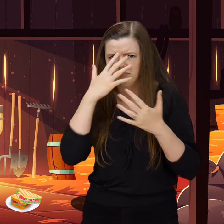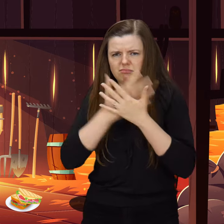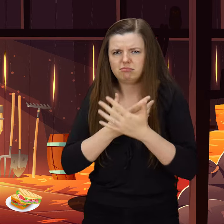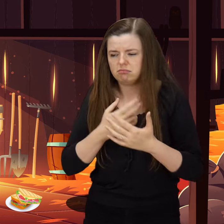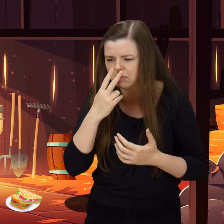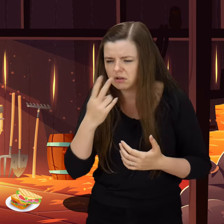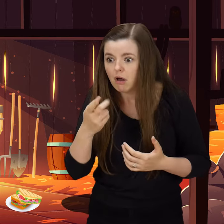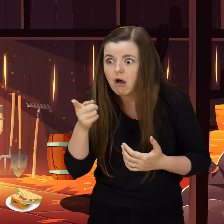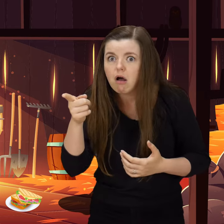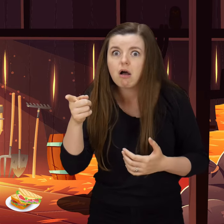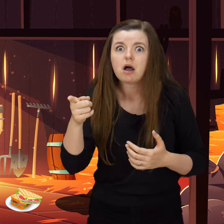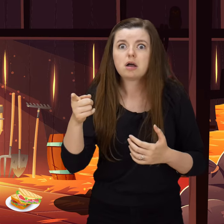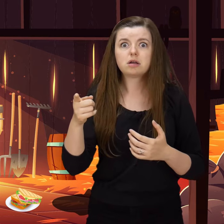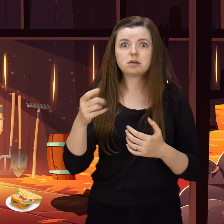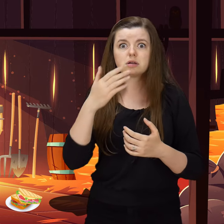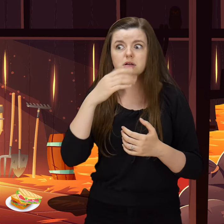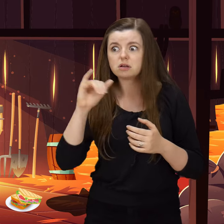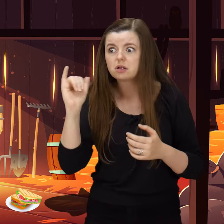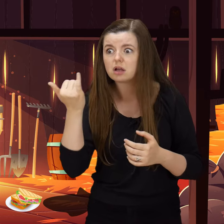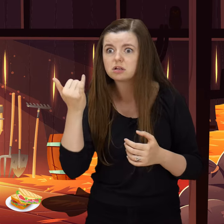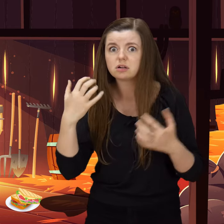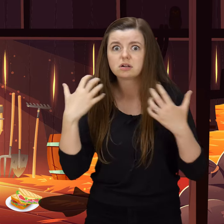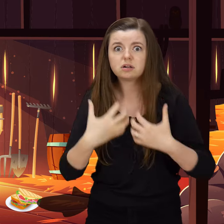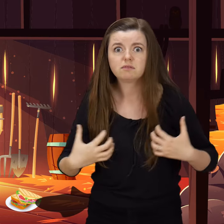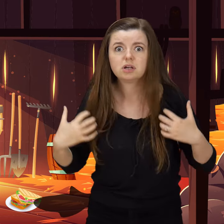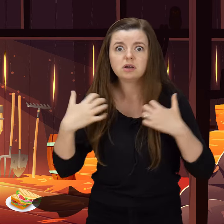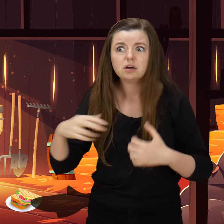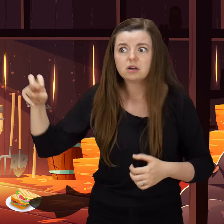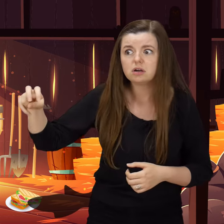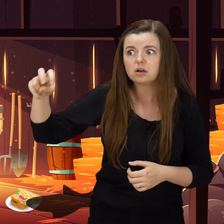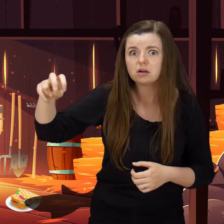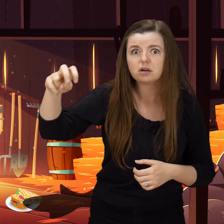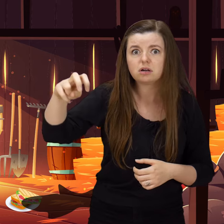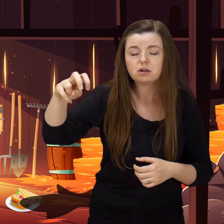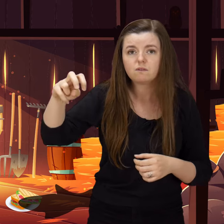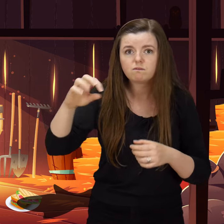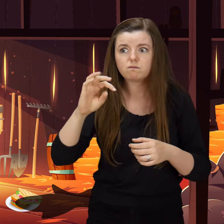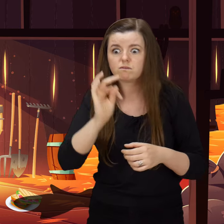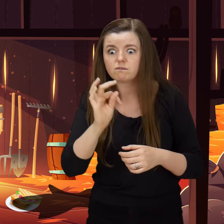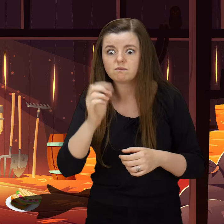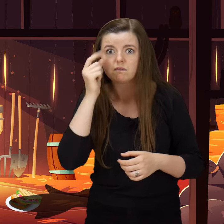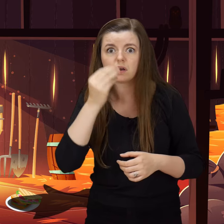patrzy, aż tu jakieś zwierzę do śniadania